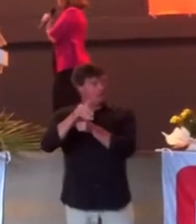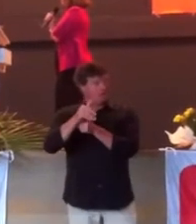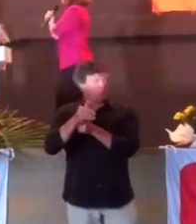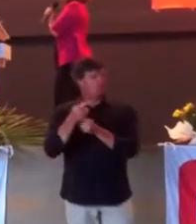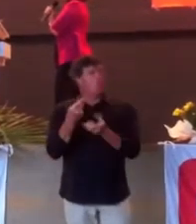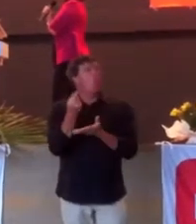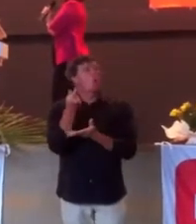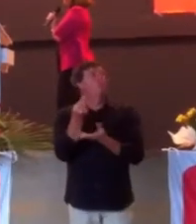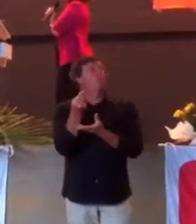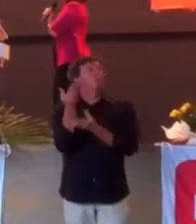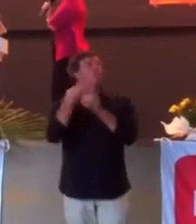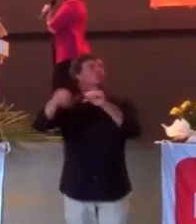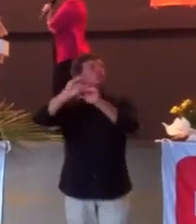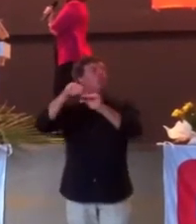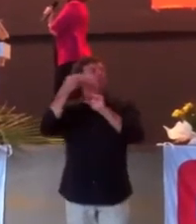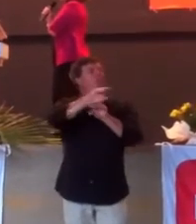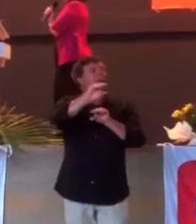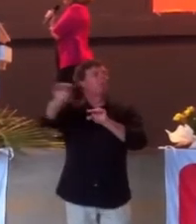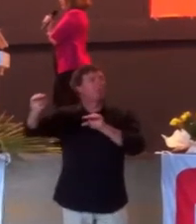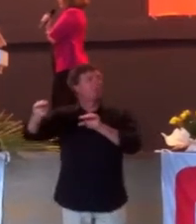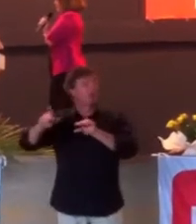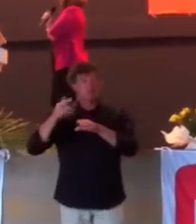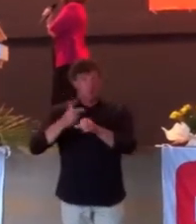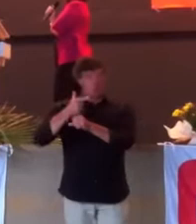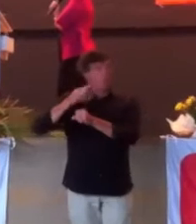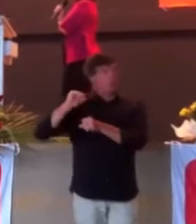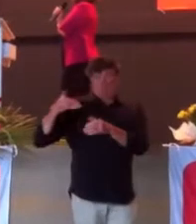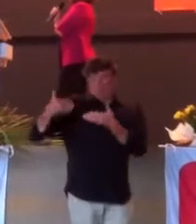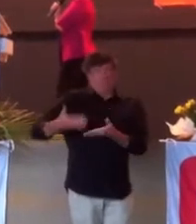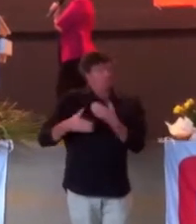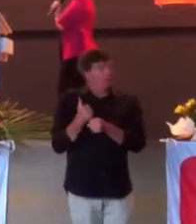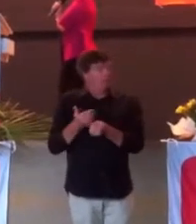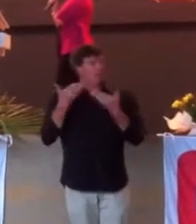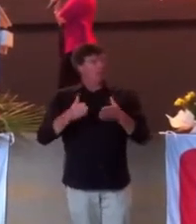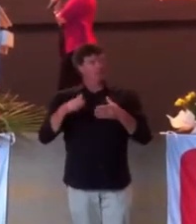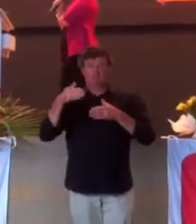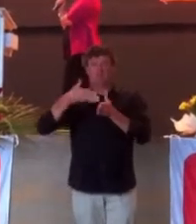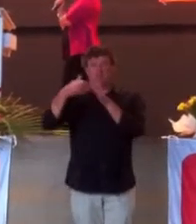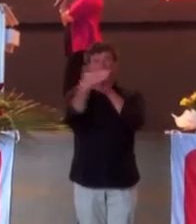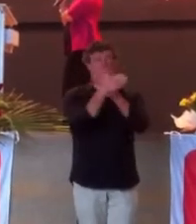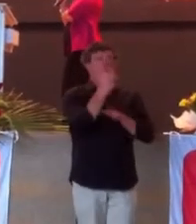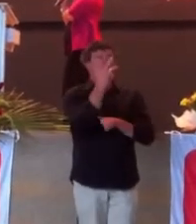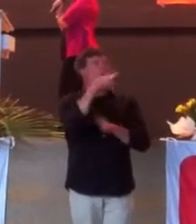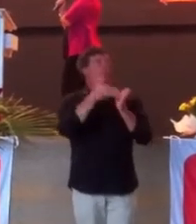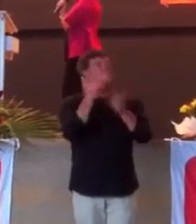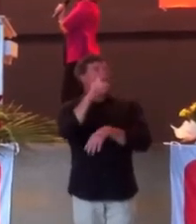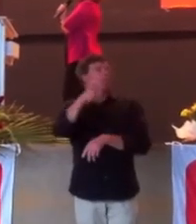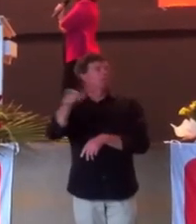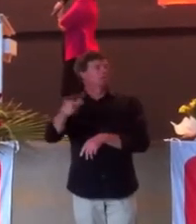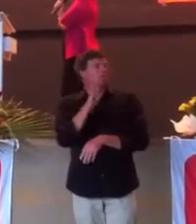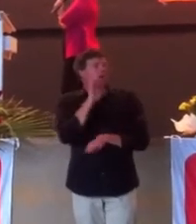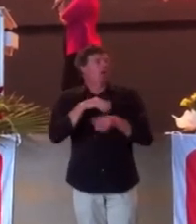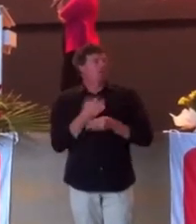Ce qu'elle vient de faire, l'UBS a avancé 3 500 licenciements, 400 en Suisse. Et ça, c'est juste inadmissible encore une fois. Donc, aider